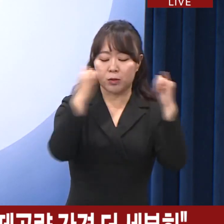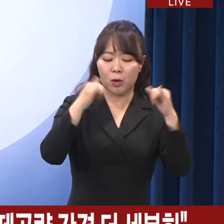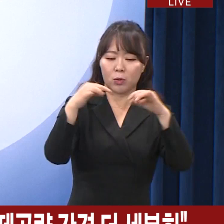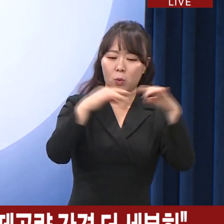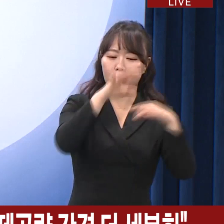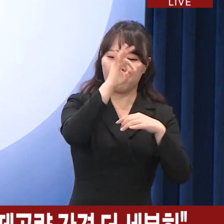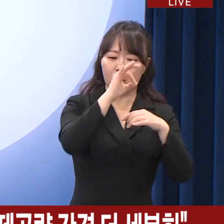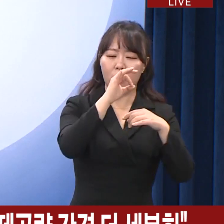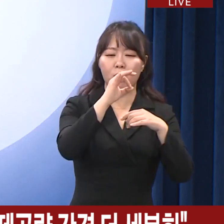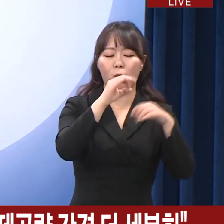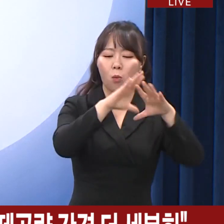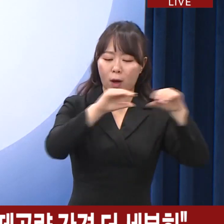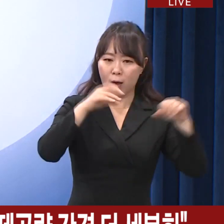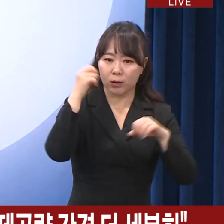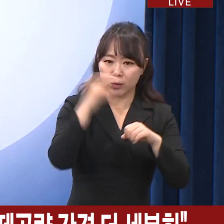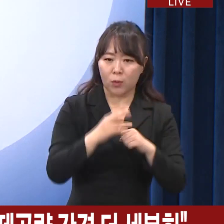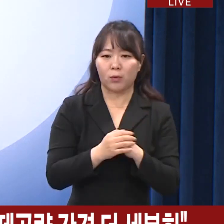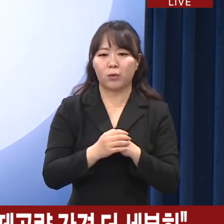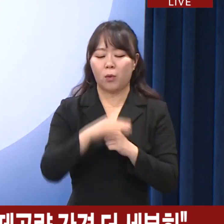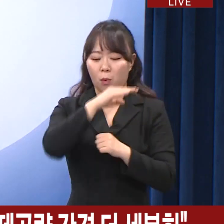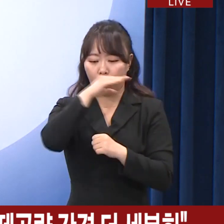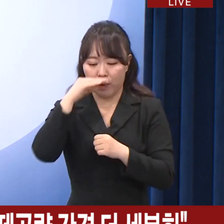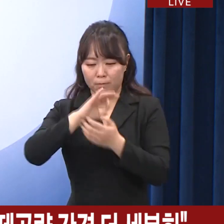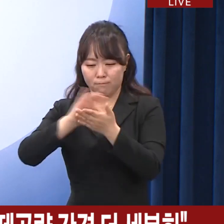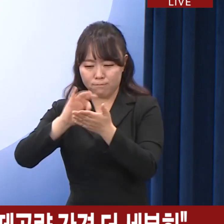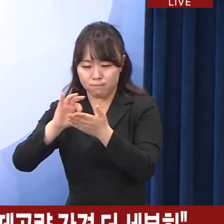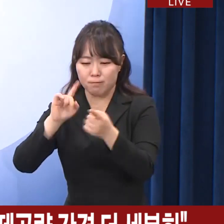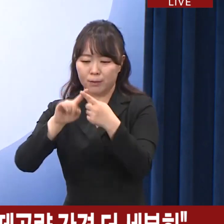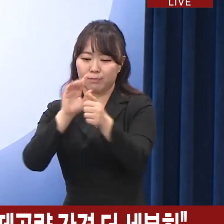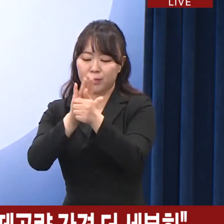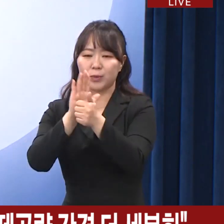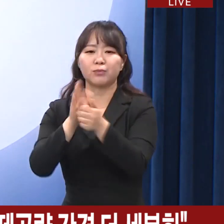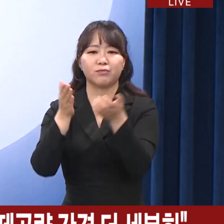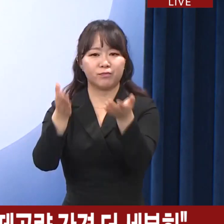통신비 부담 완화 및 합리적 소비를 지원하겠습니다.